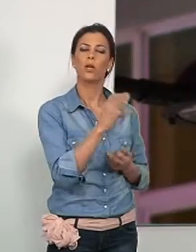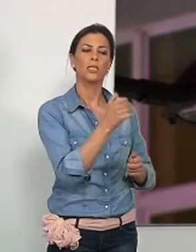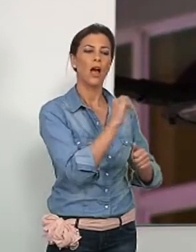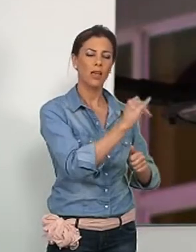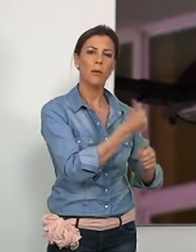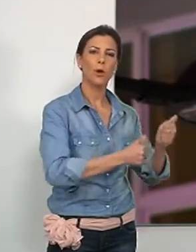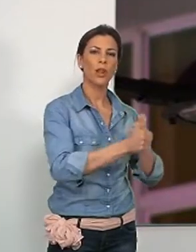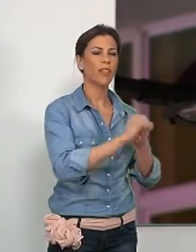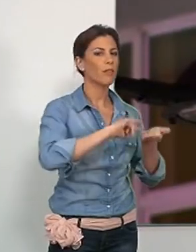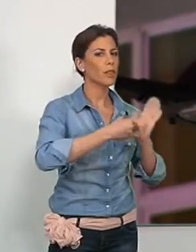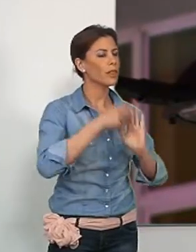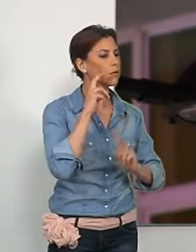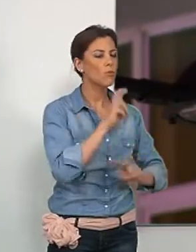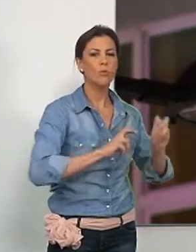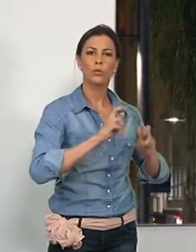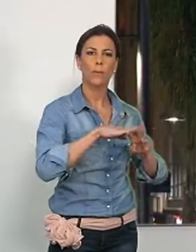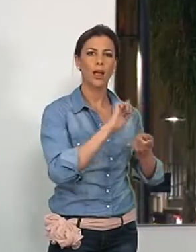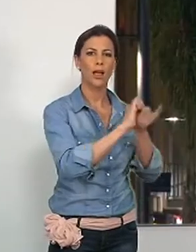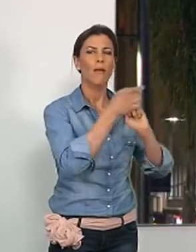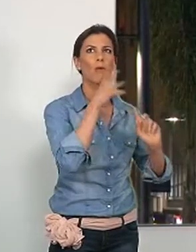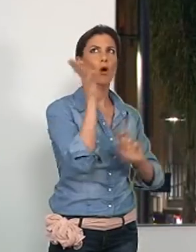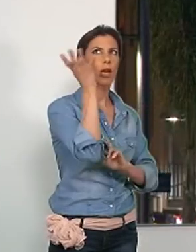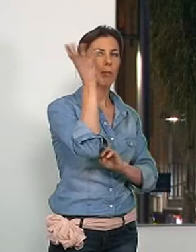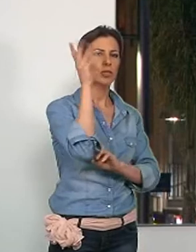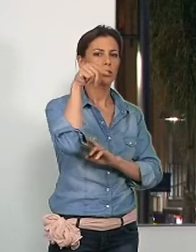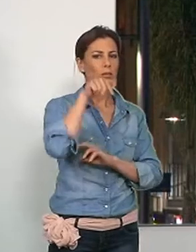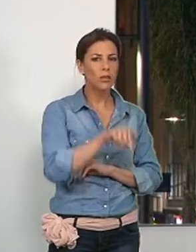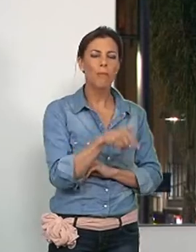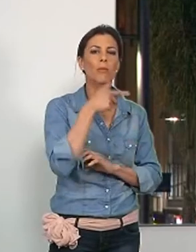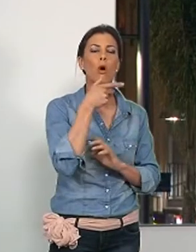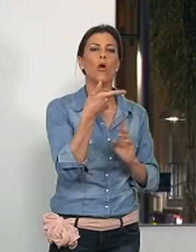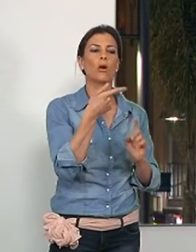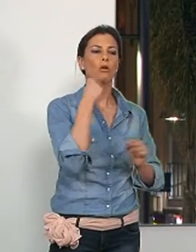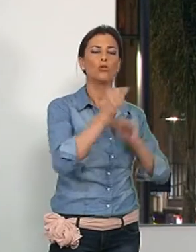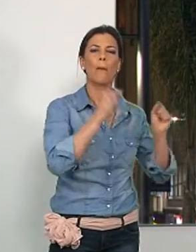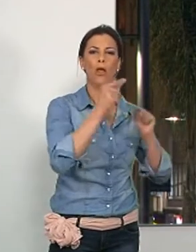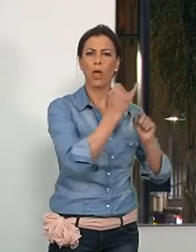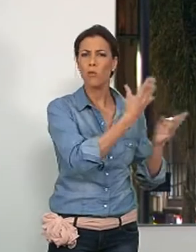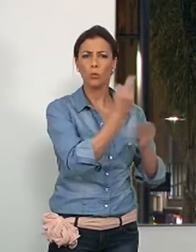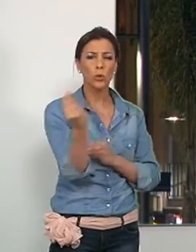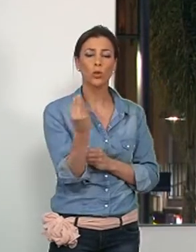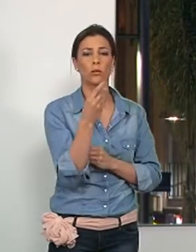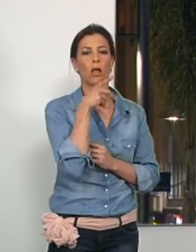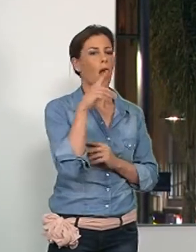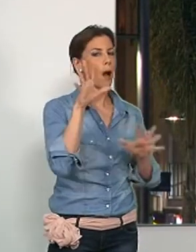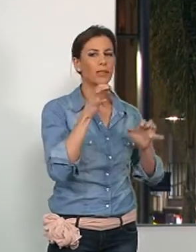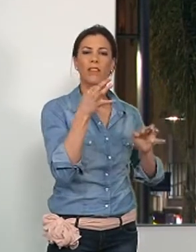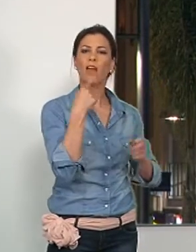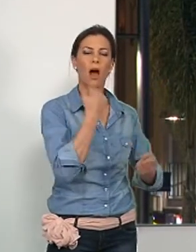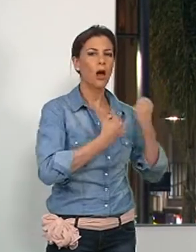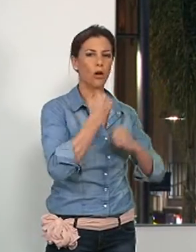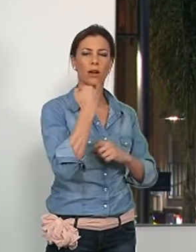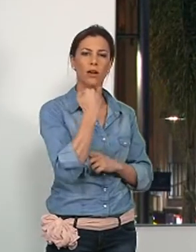sobre la prioridad de adoptar medidas frente al cambio climático y las emisiones contaminantes, así como ahorrar